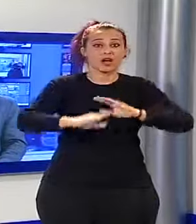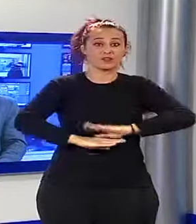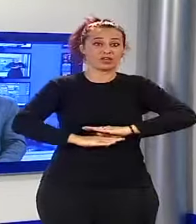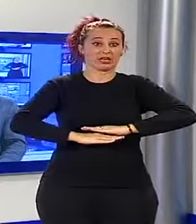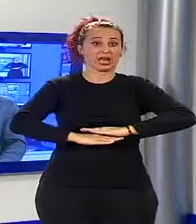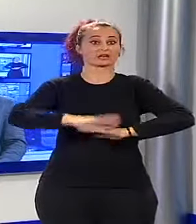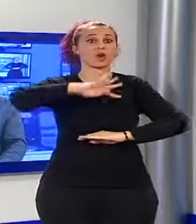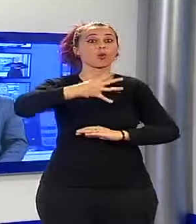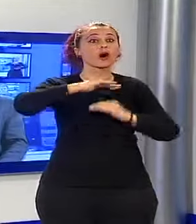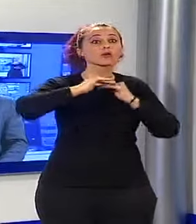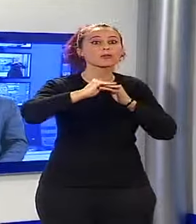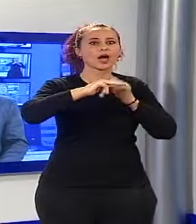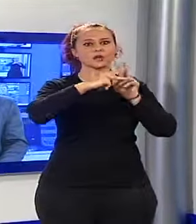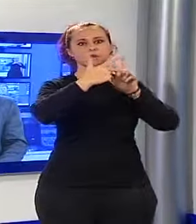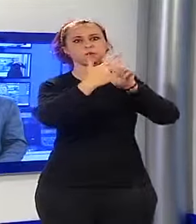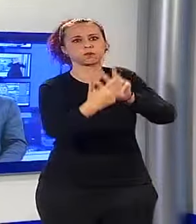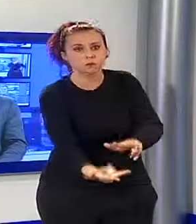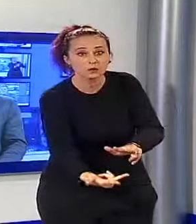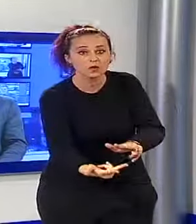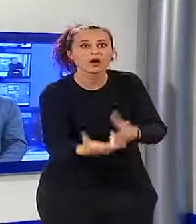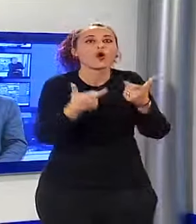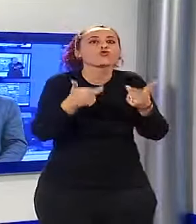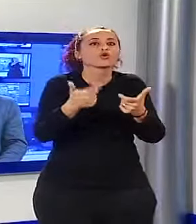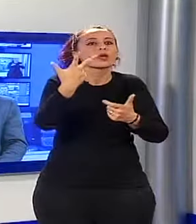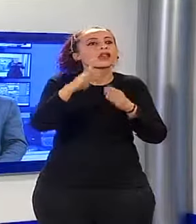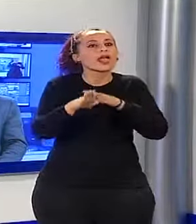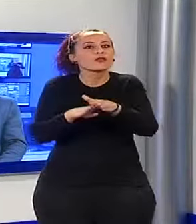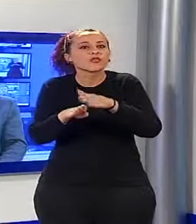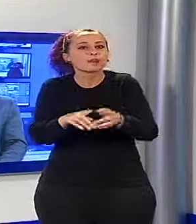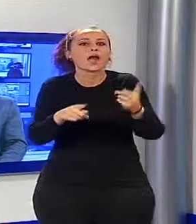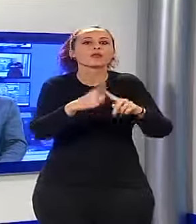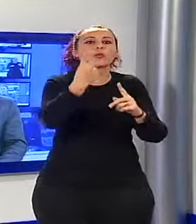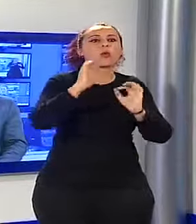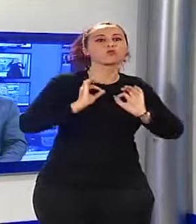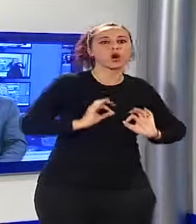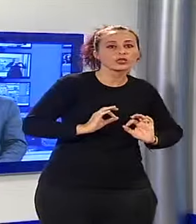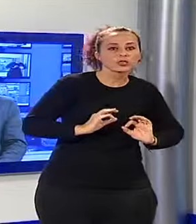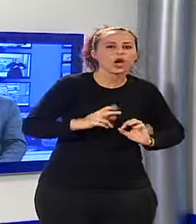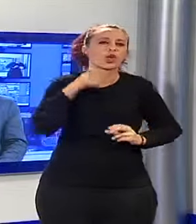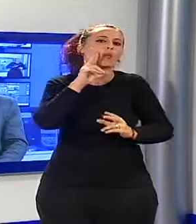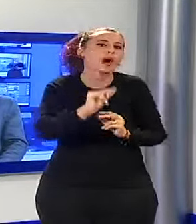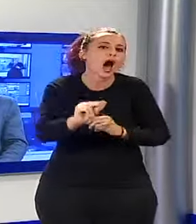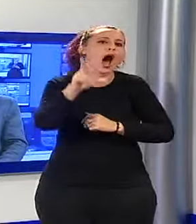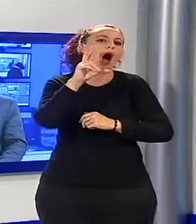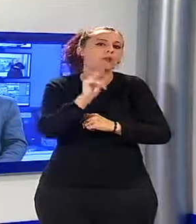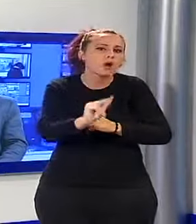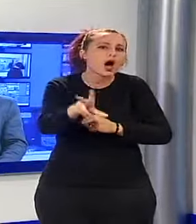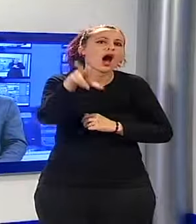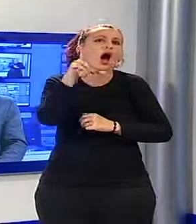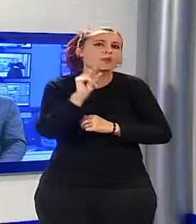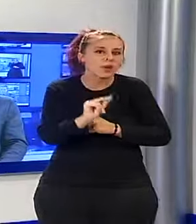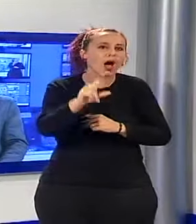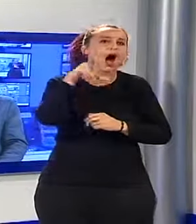del quarto piano. Tre infermiere e il poliziotto del posto fisso, dopo una lunga trattativa, sono riusciti a